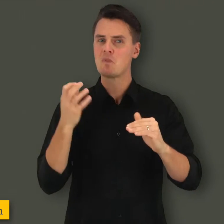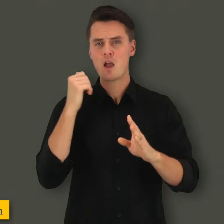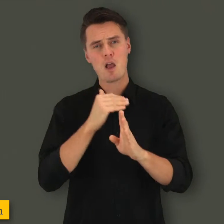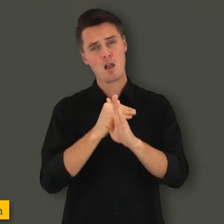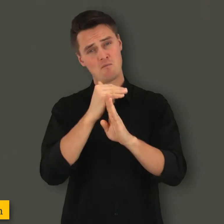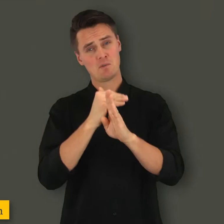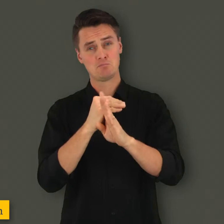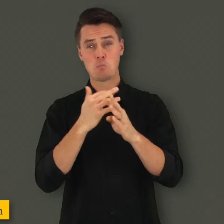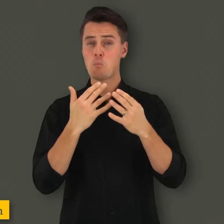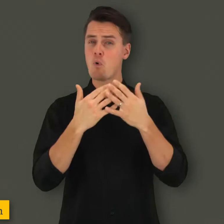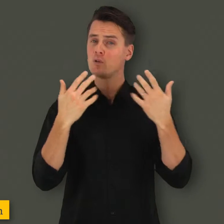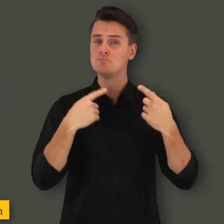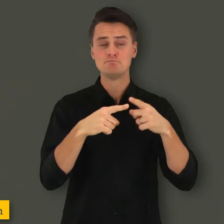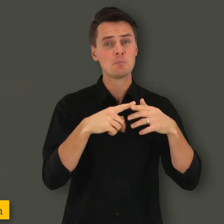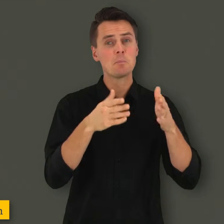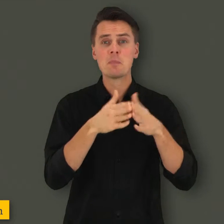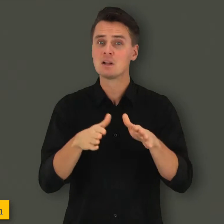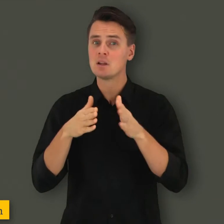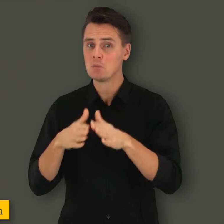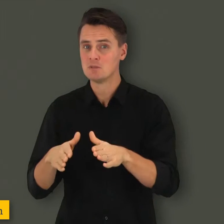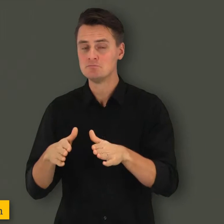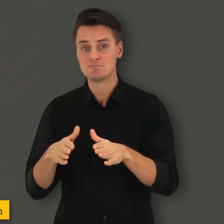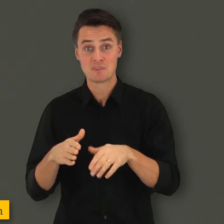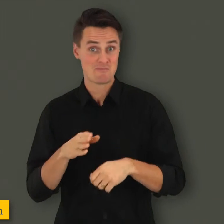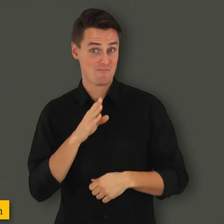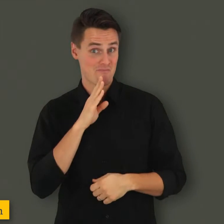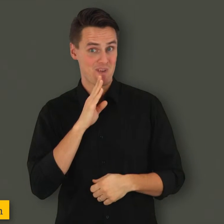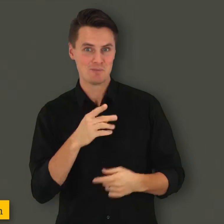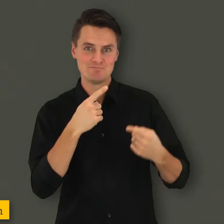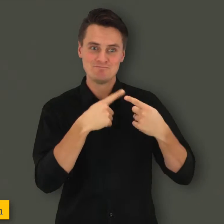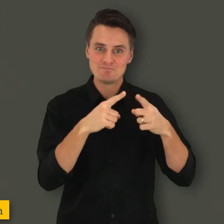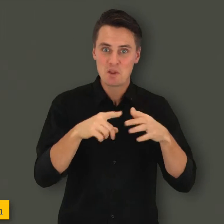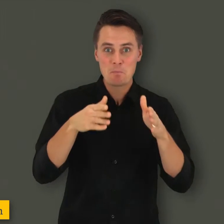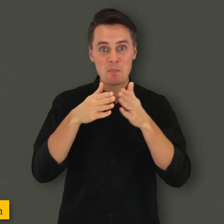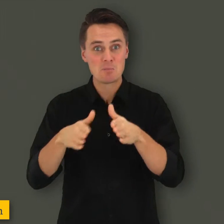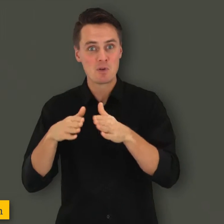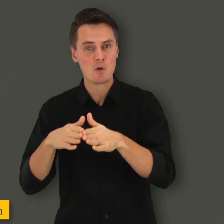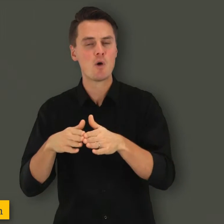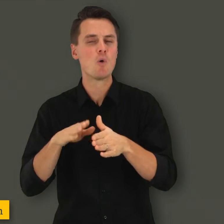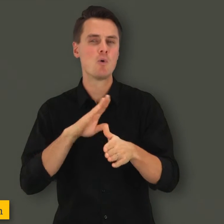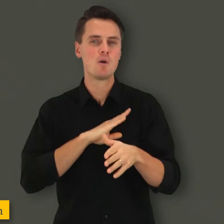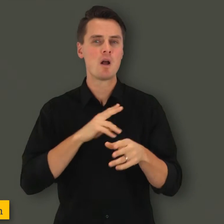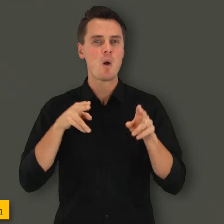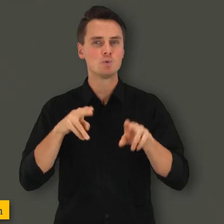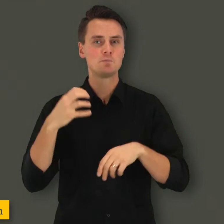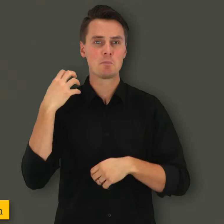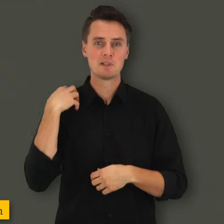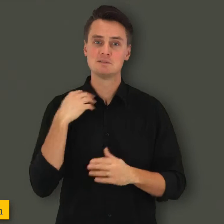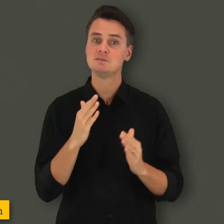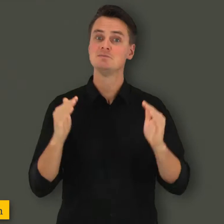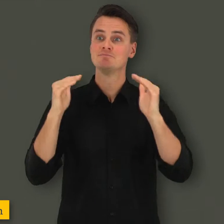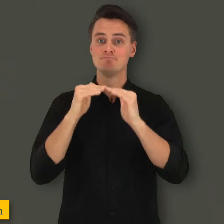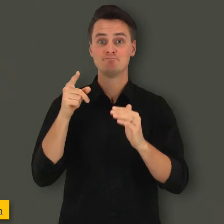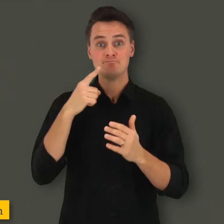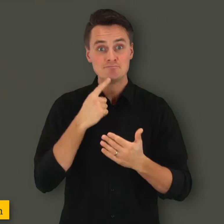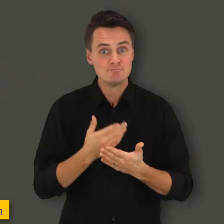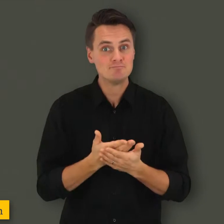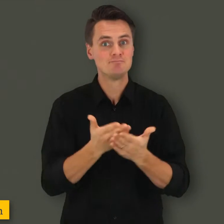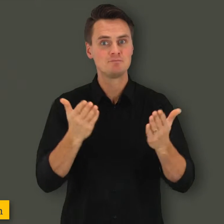Yhdenvertaisuutta voidaan arvioida monin eri menetelmin Vinkkejä erilaisista menetelmistä löytyy oikeusministeriön